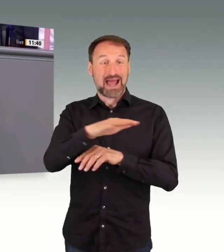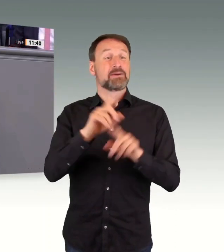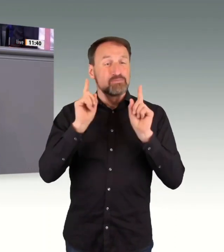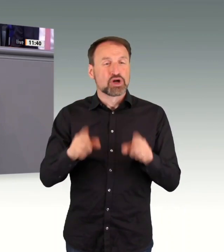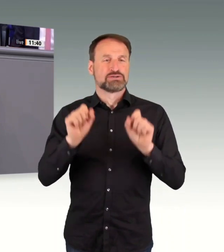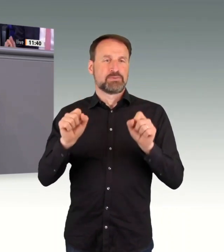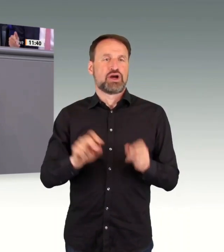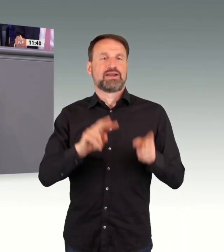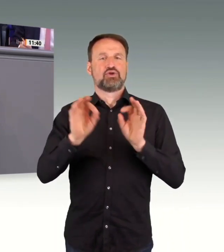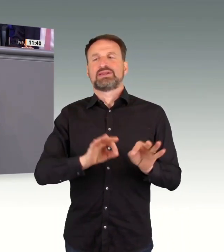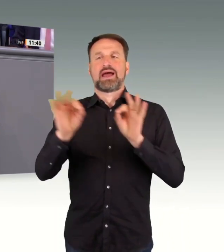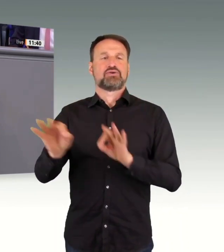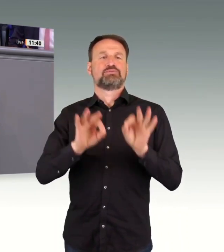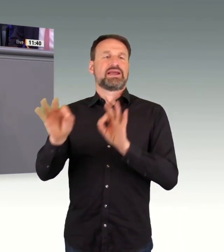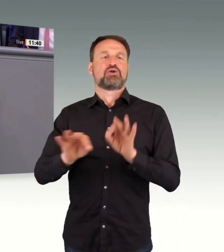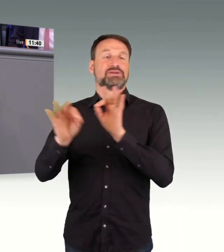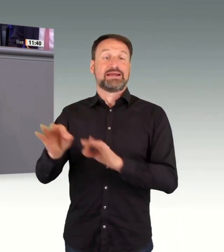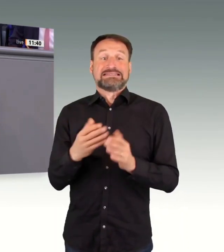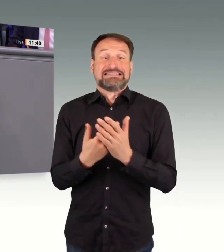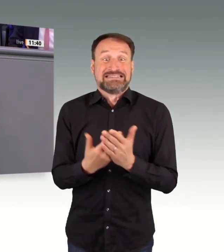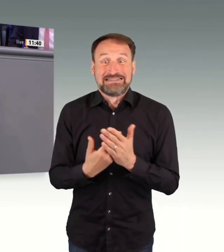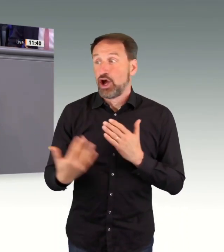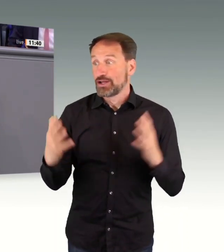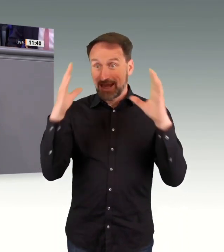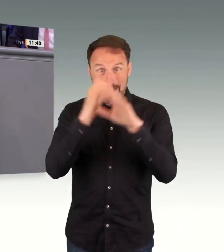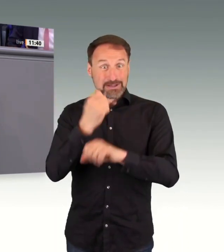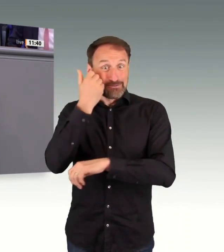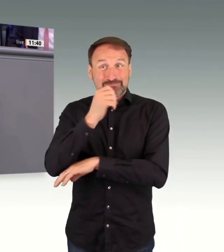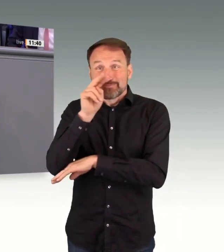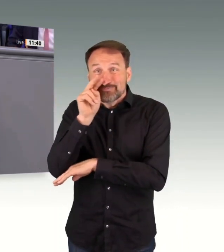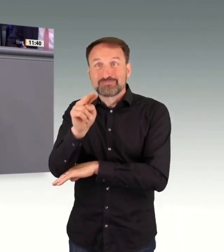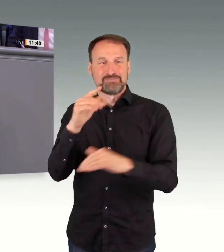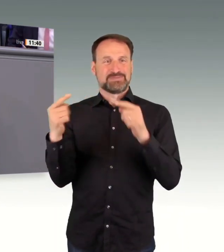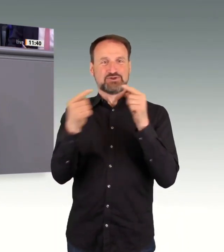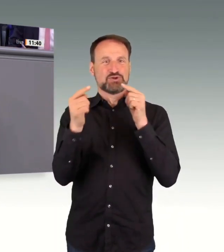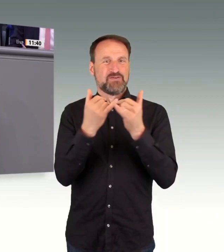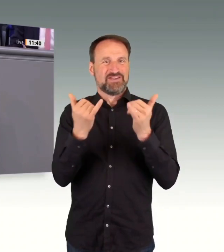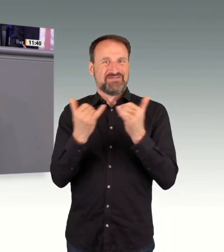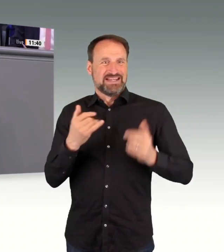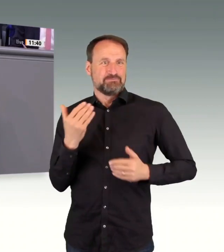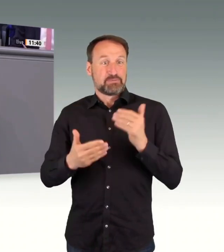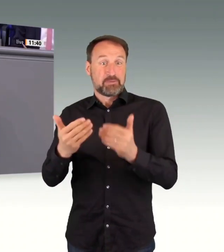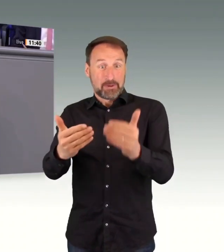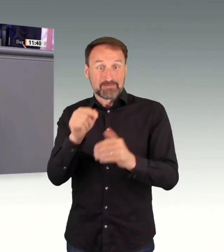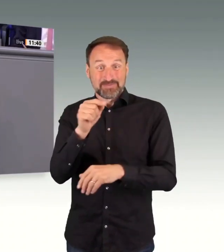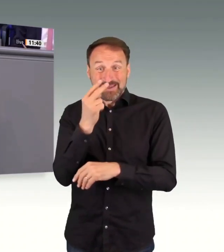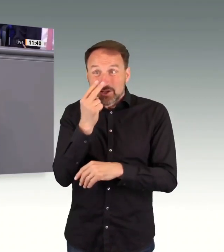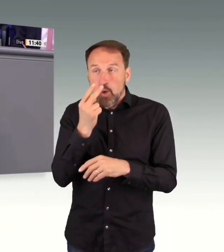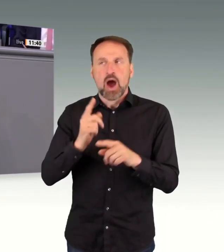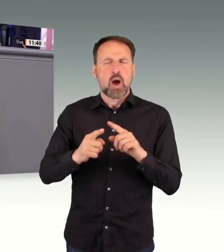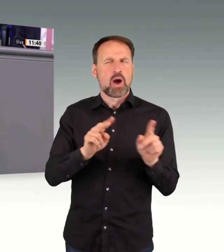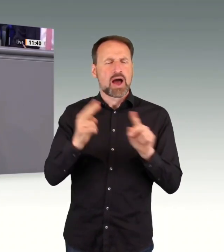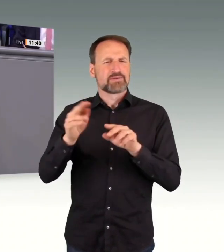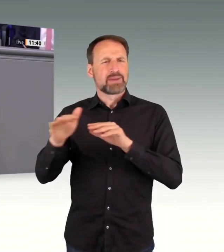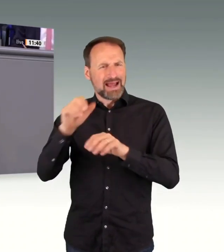Vorschläge, die man sich dann zum Beispiel nehmen kann für andere Bereiche. Liebe Kolleginnen und Kollegen, all das, was wir im Bereich der Planungsgeschleunigung machen,